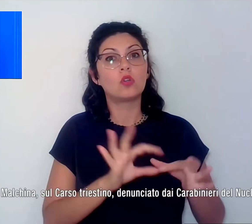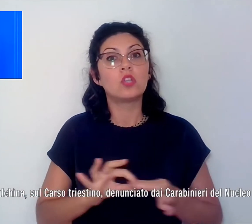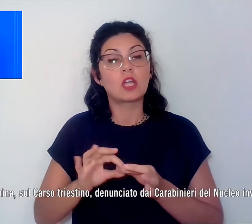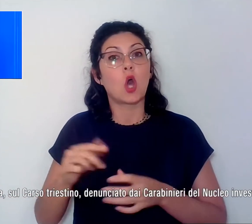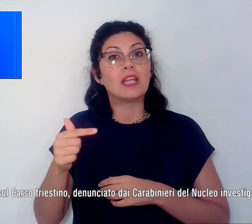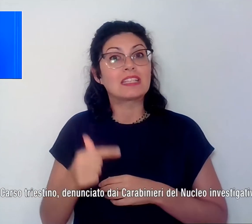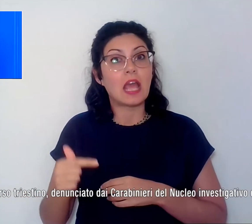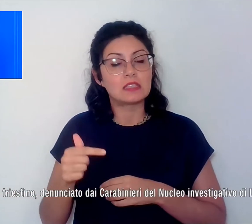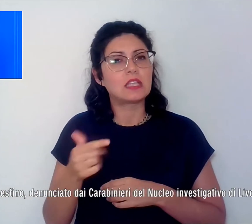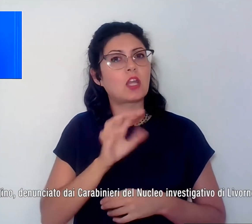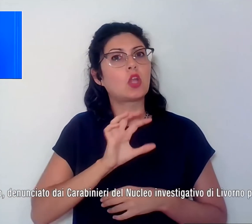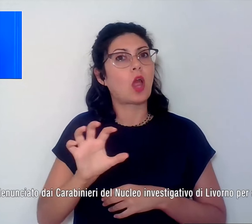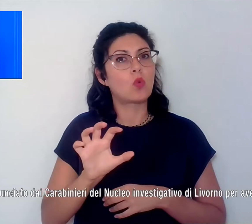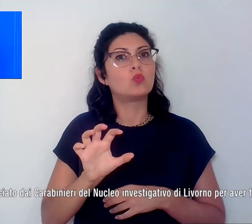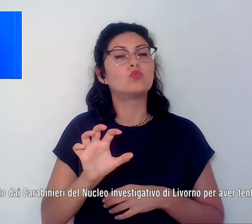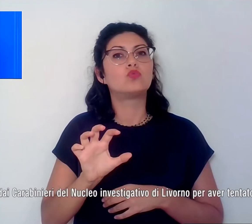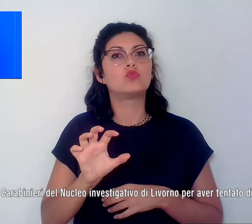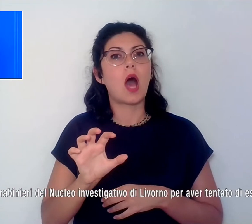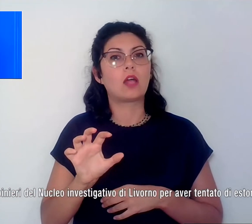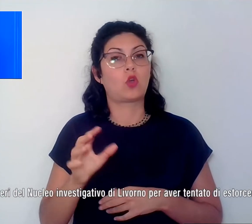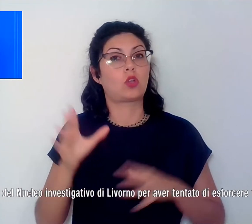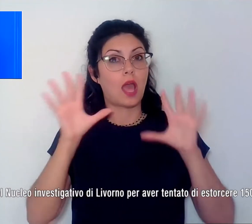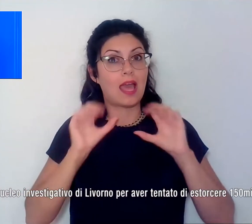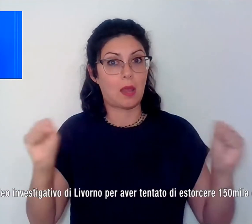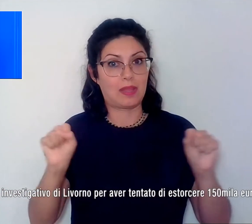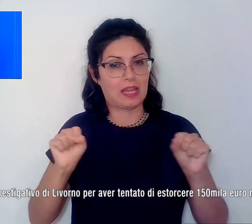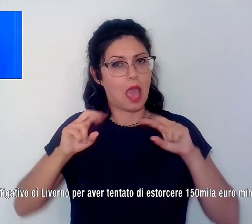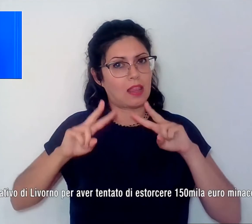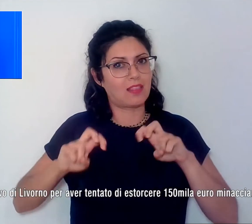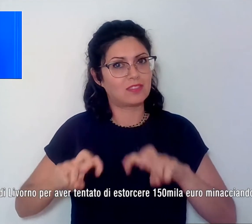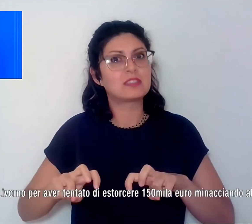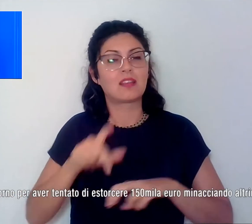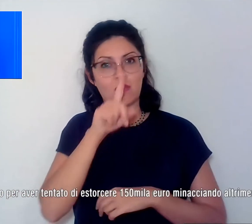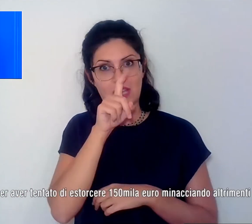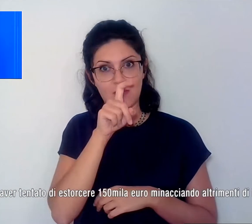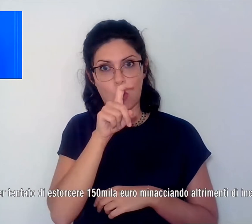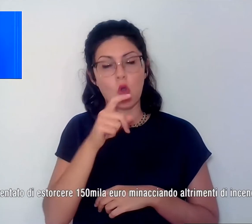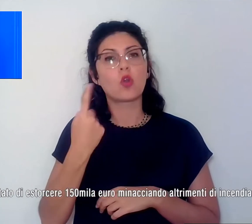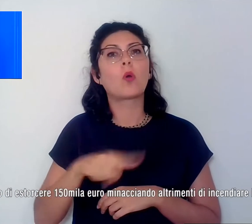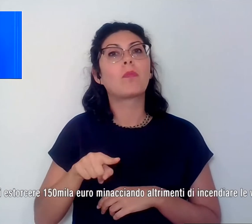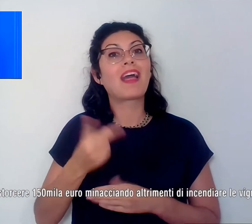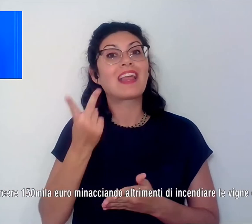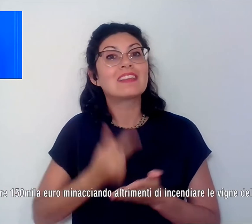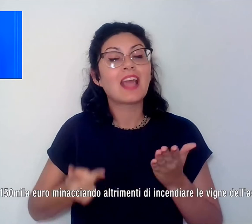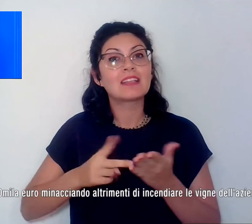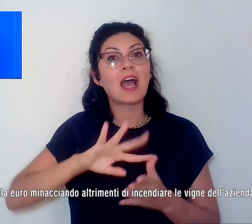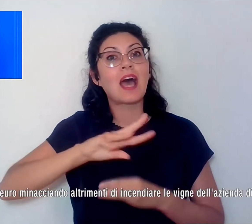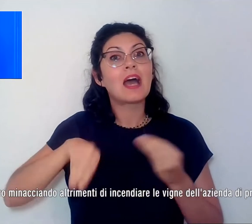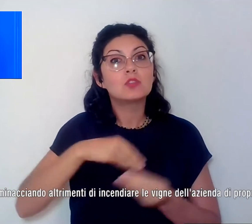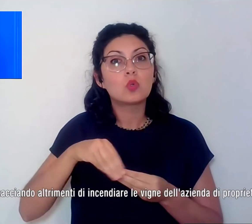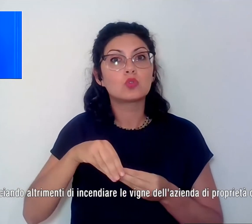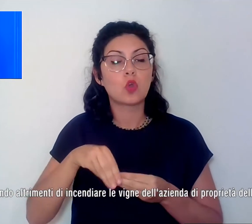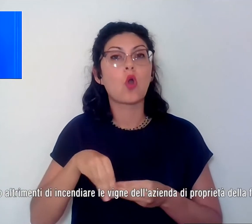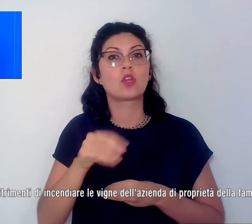carabinieri del nucleo investigativo di Livorno per tentata estorsione per 150 mila euro,